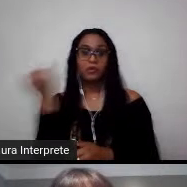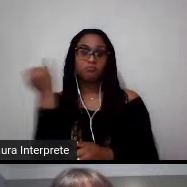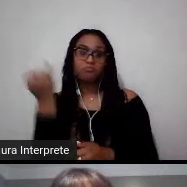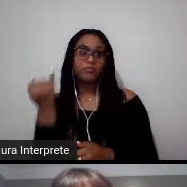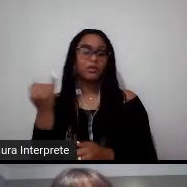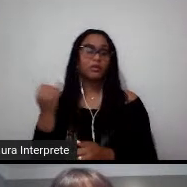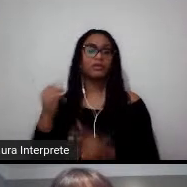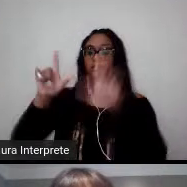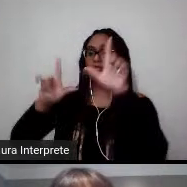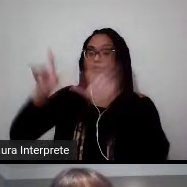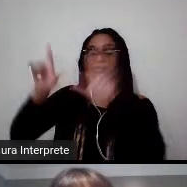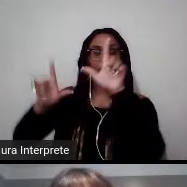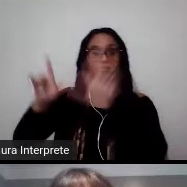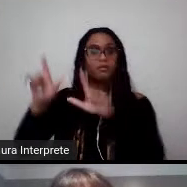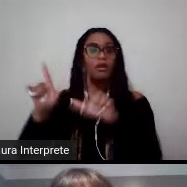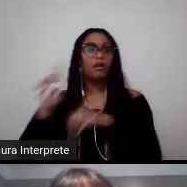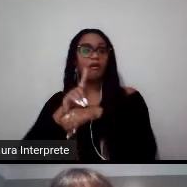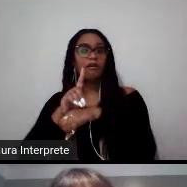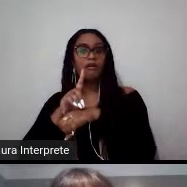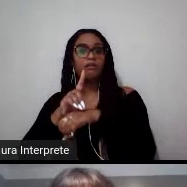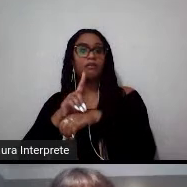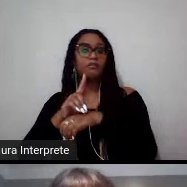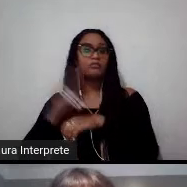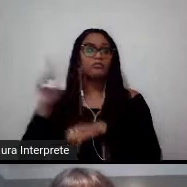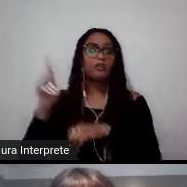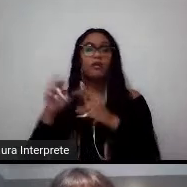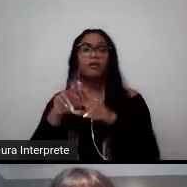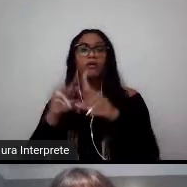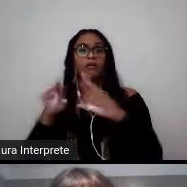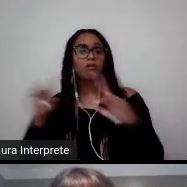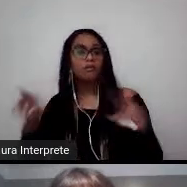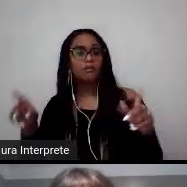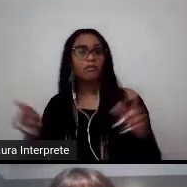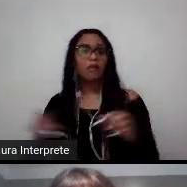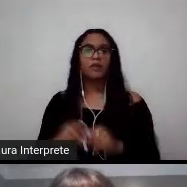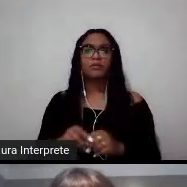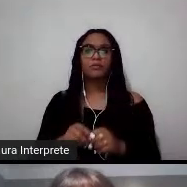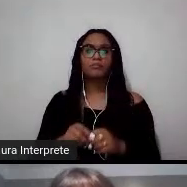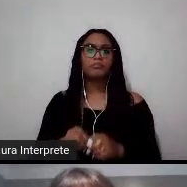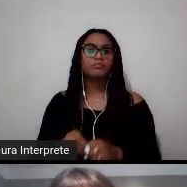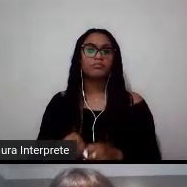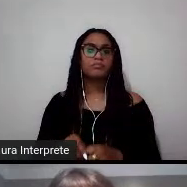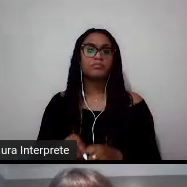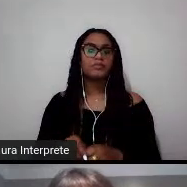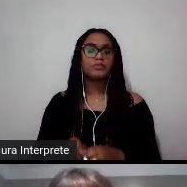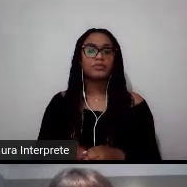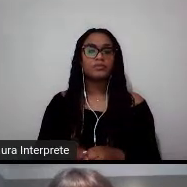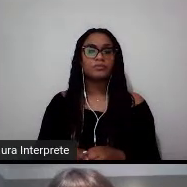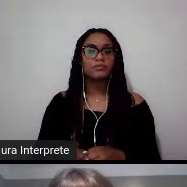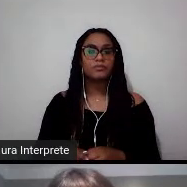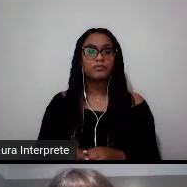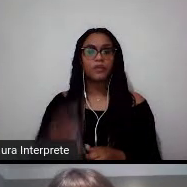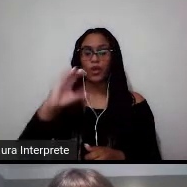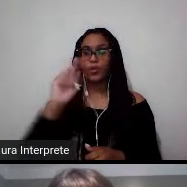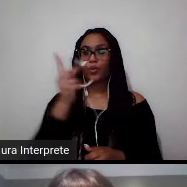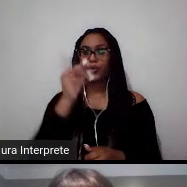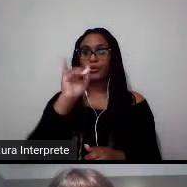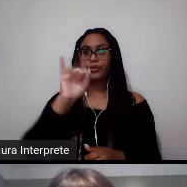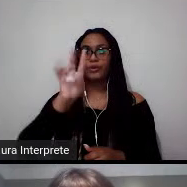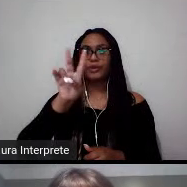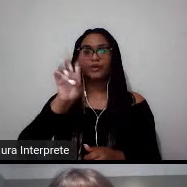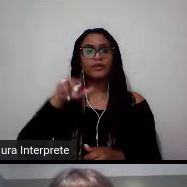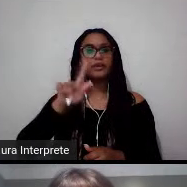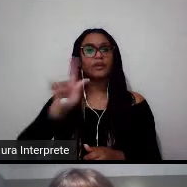direito, em várias áreas. E como a Olga já falou, inclusive o Tivini é uma bolsa que